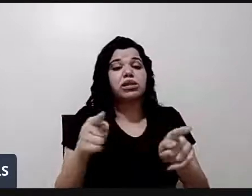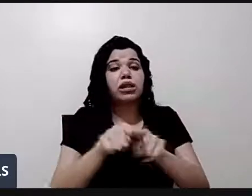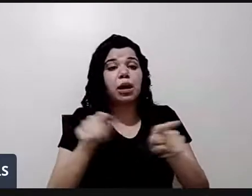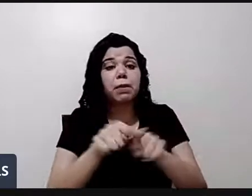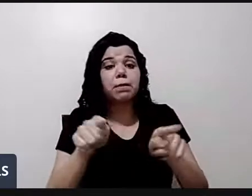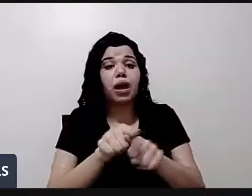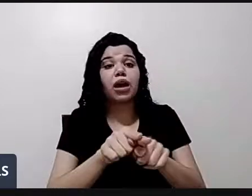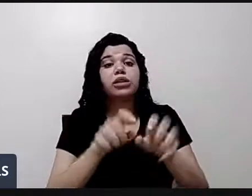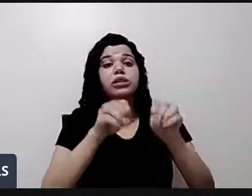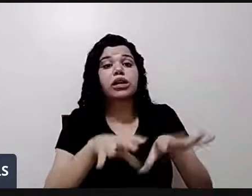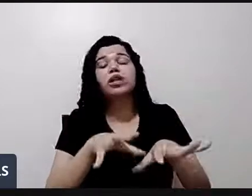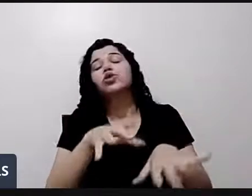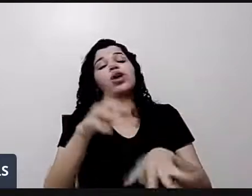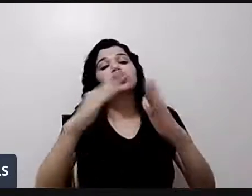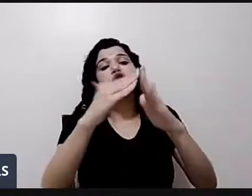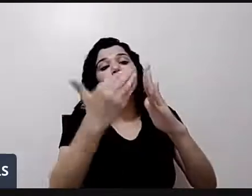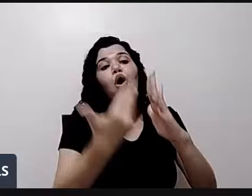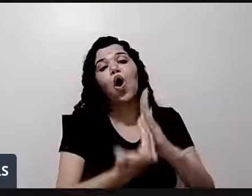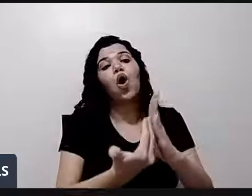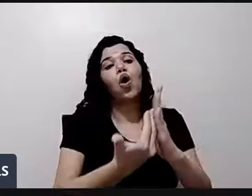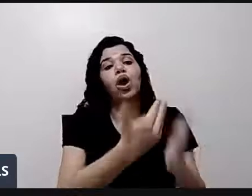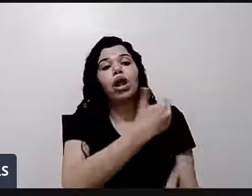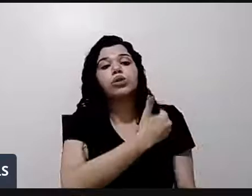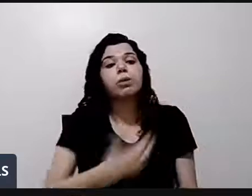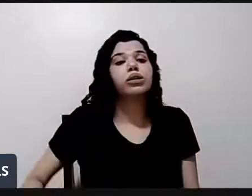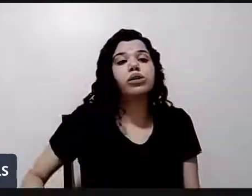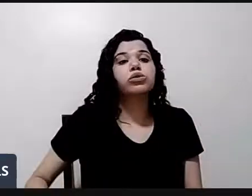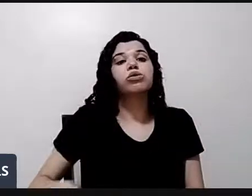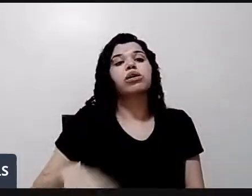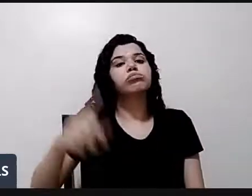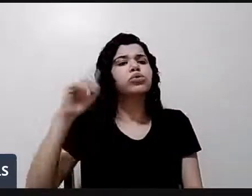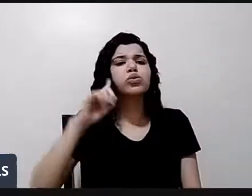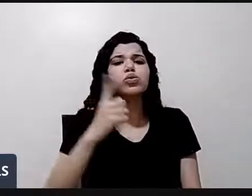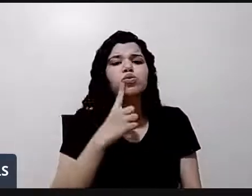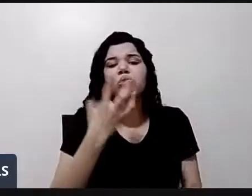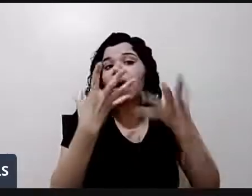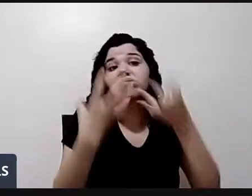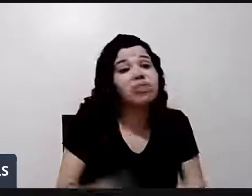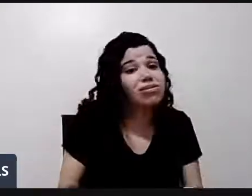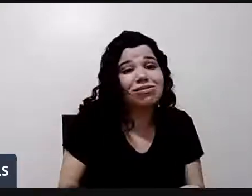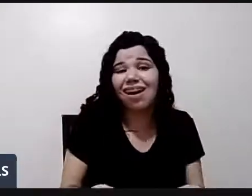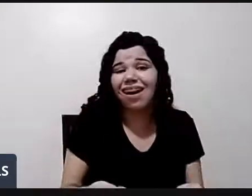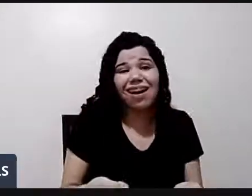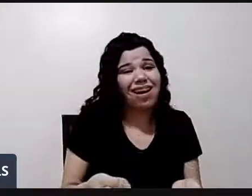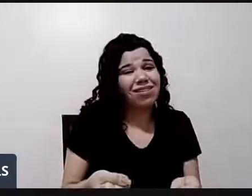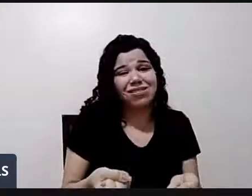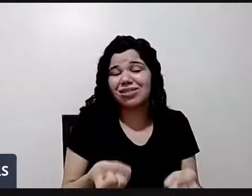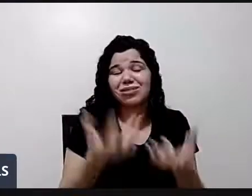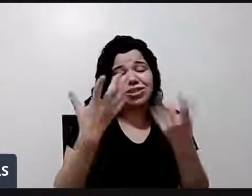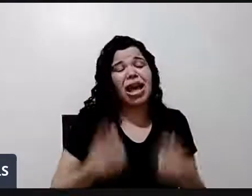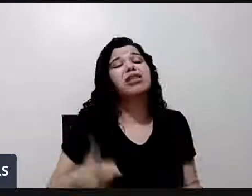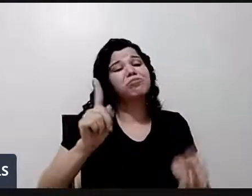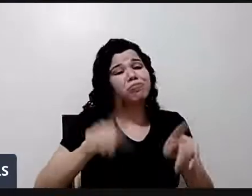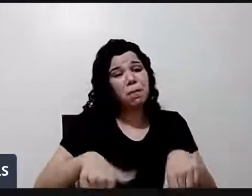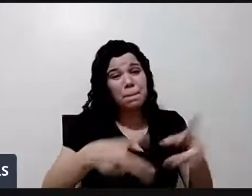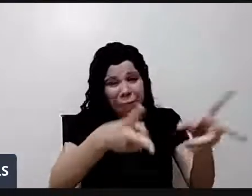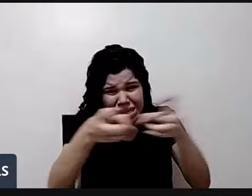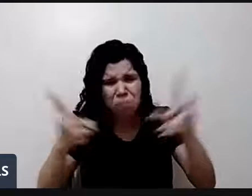aceita criança surda. Nas cidades delas, nem aceitavam. Então, a dificuldade é muito grande. Nós, como